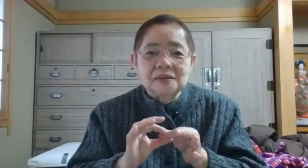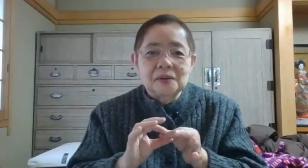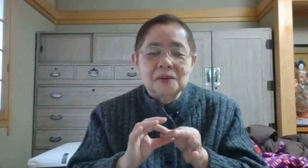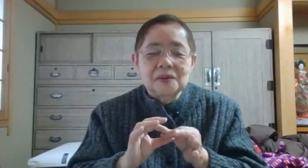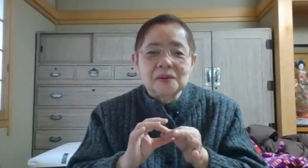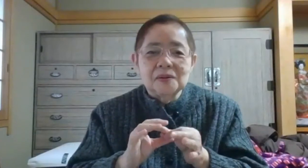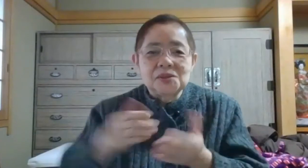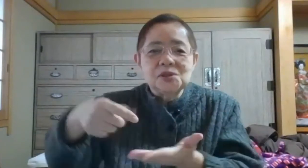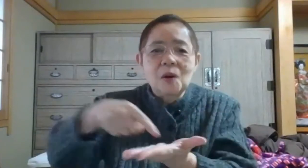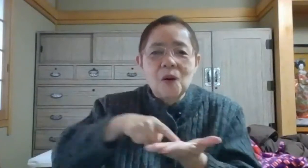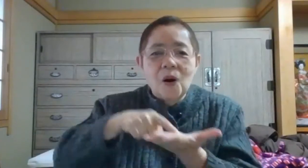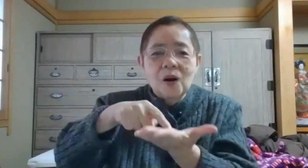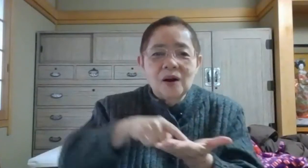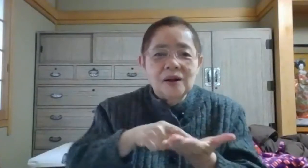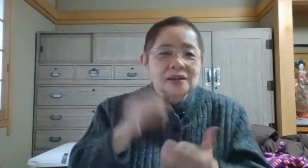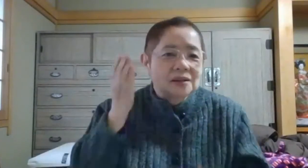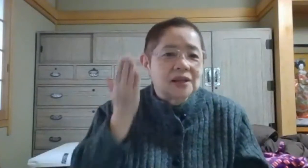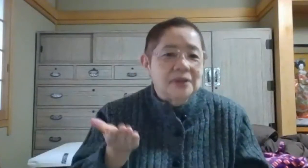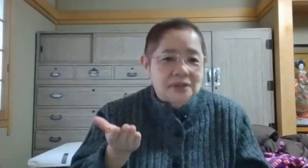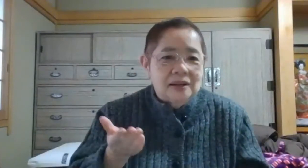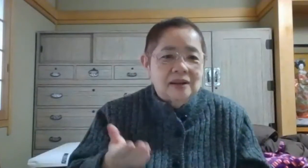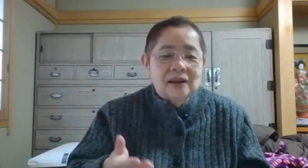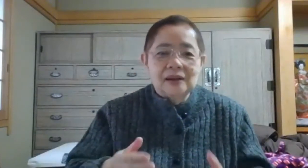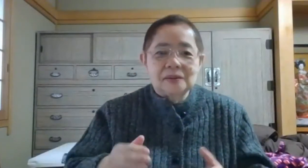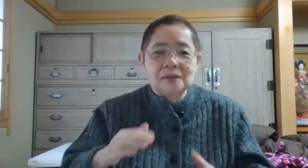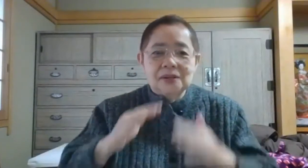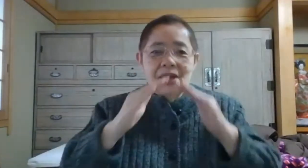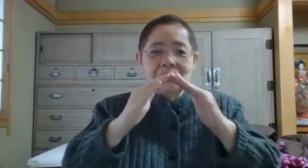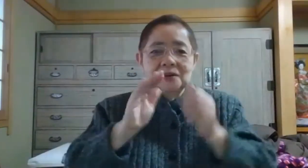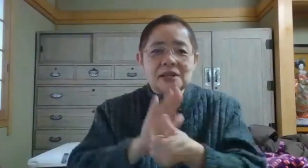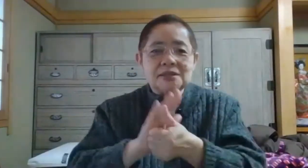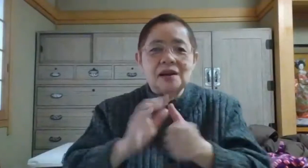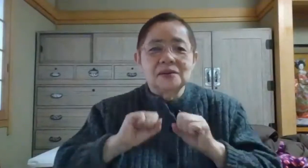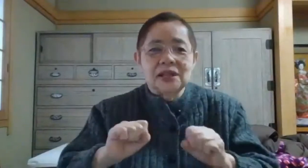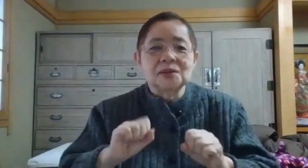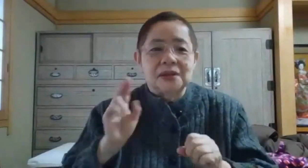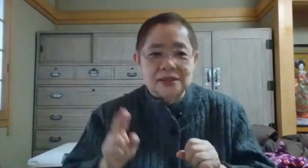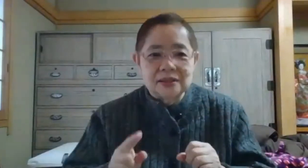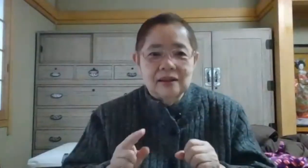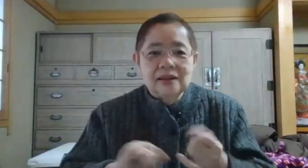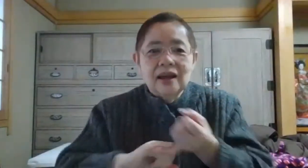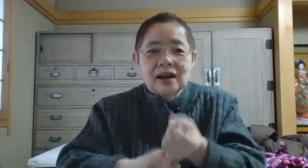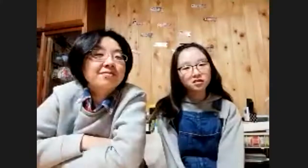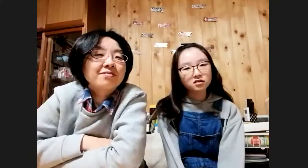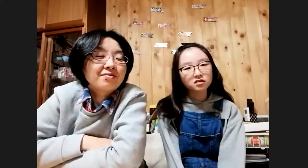その、注文を聞くために、家の手伝いをしたそうですで、必ず